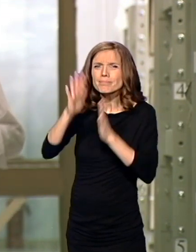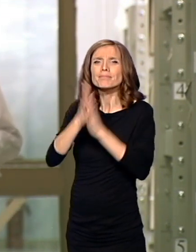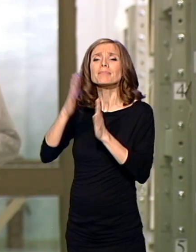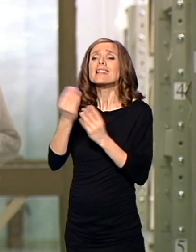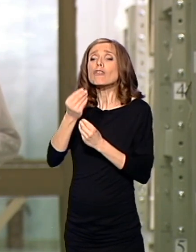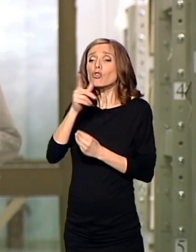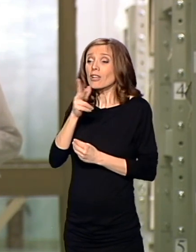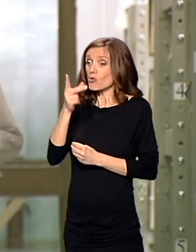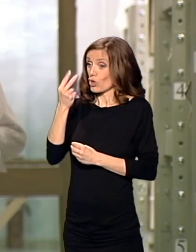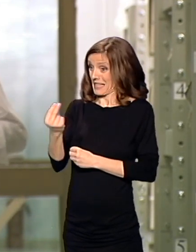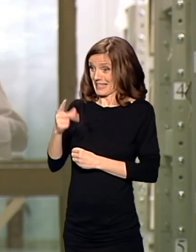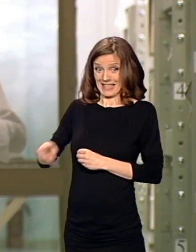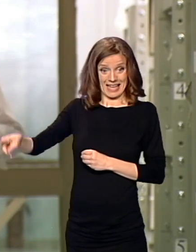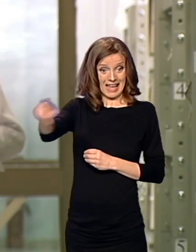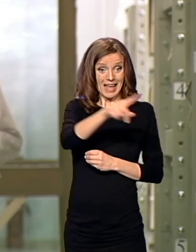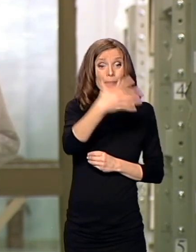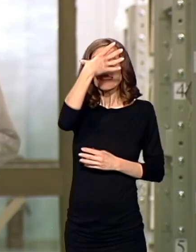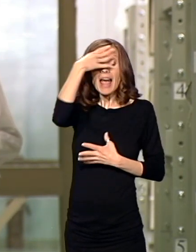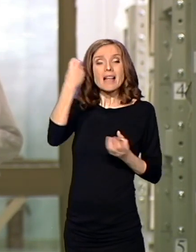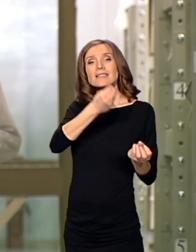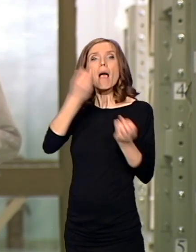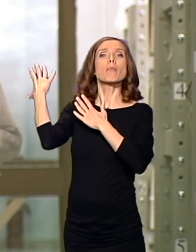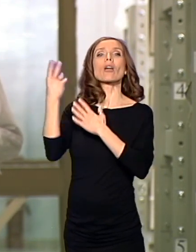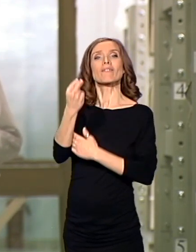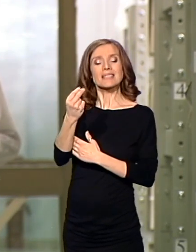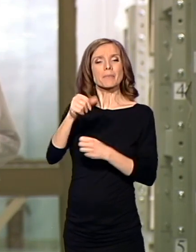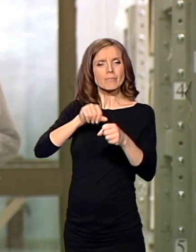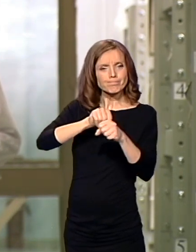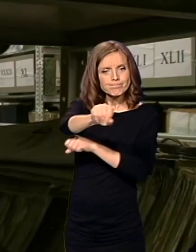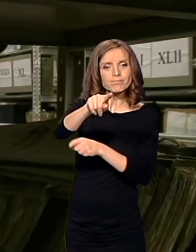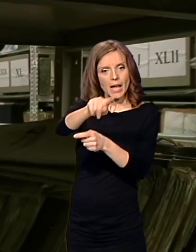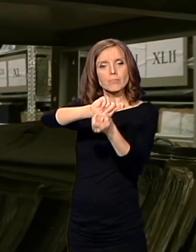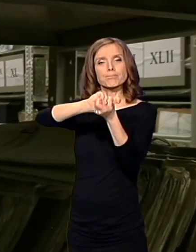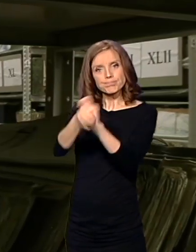ono što jesu i pod pritiskom postali bugari.